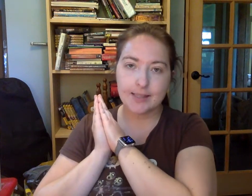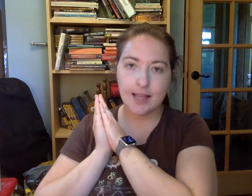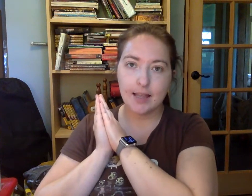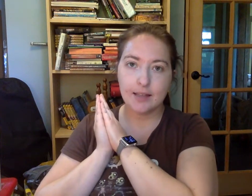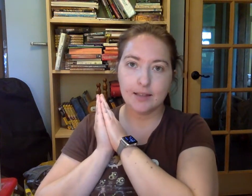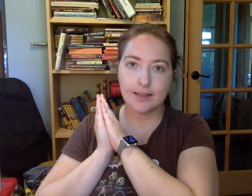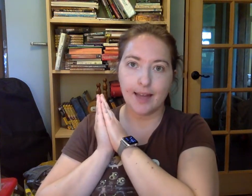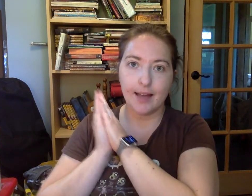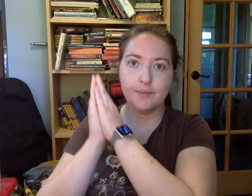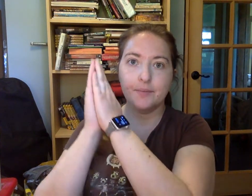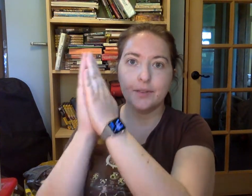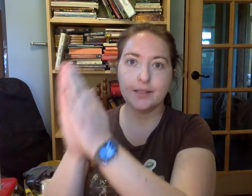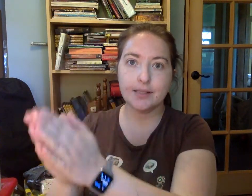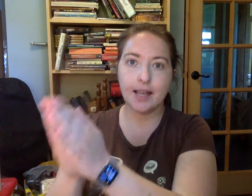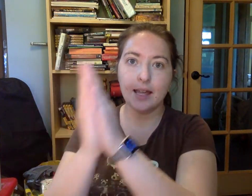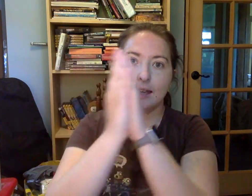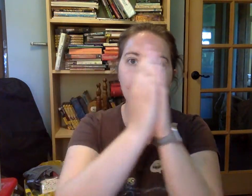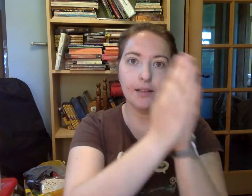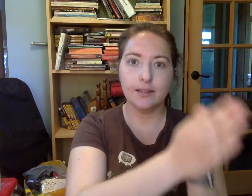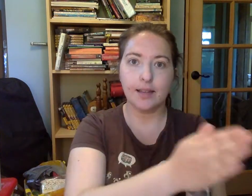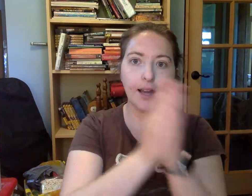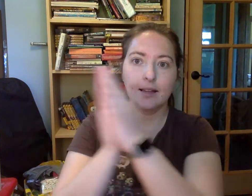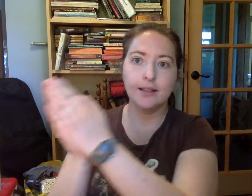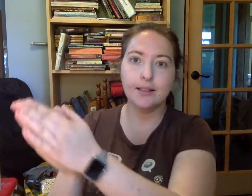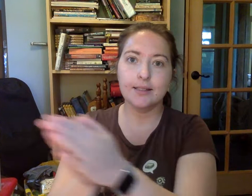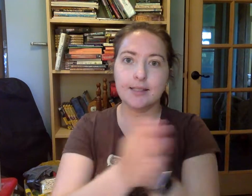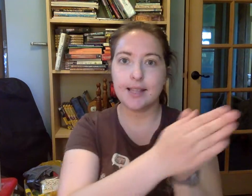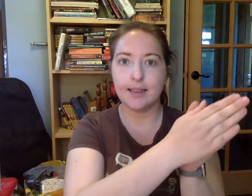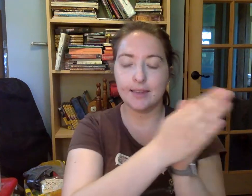Seta. Seta. Seta.